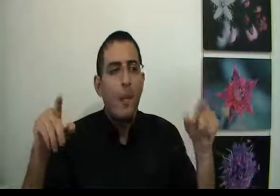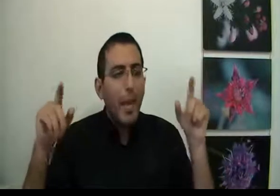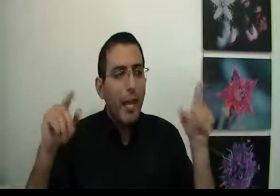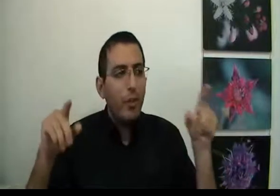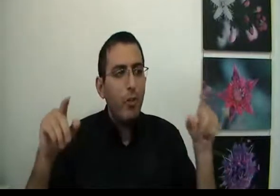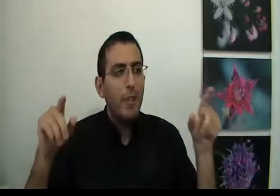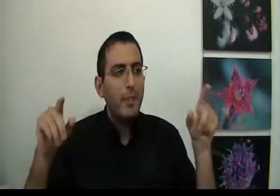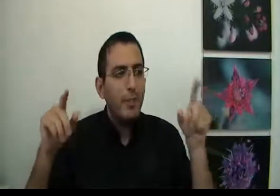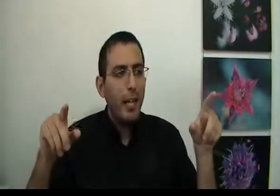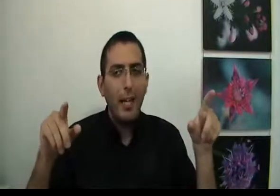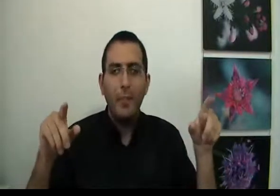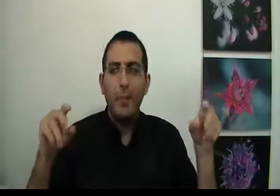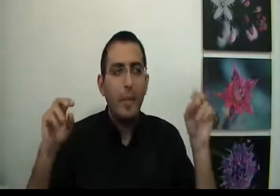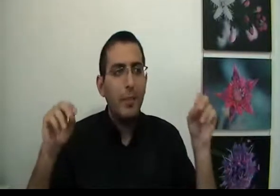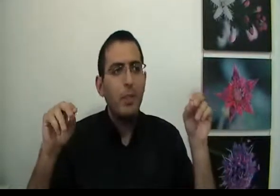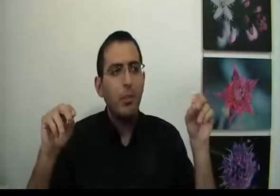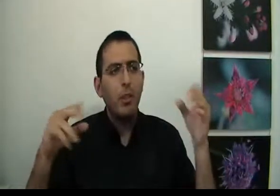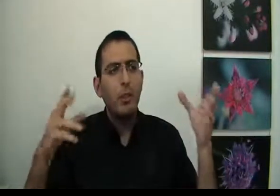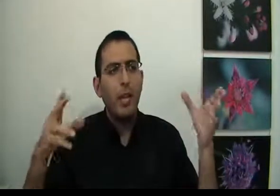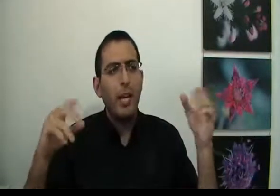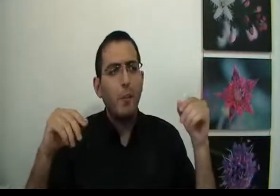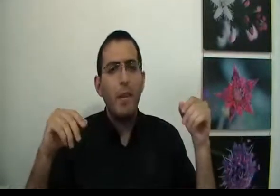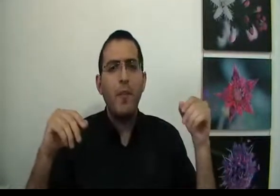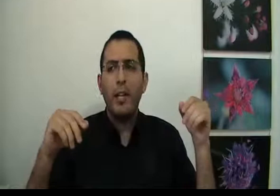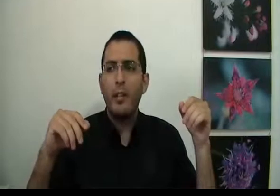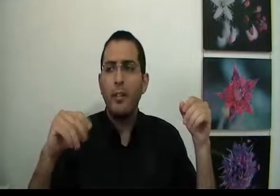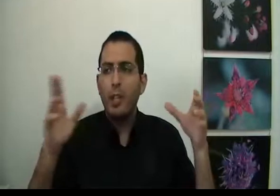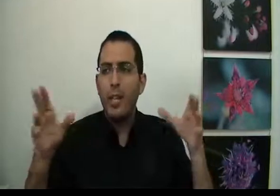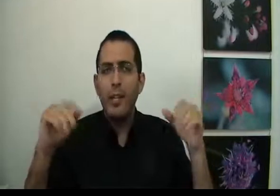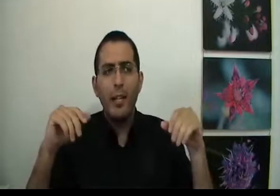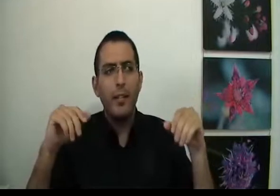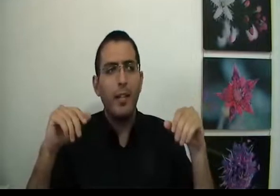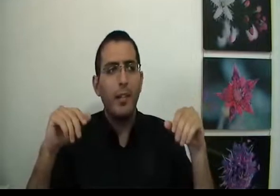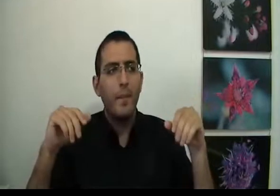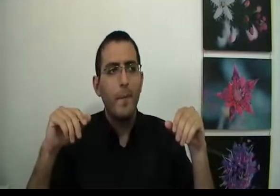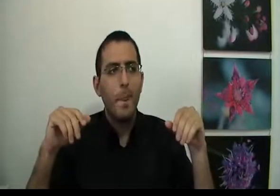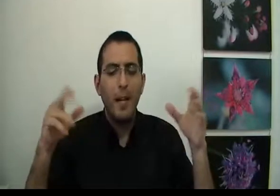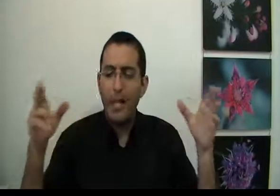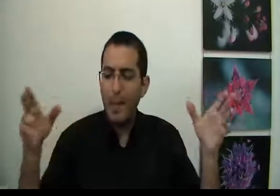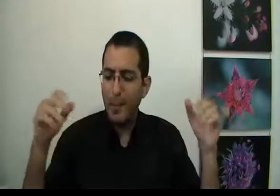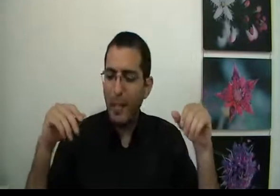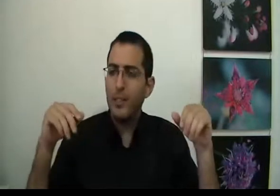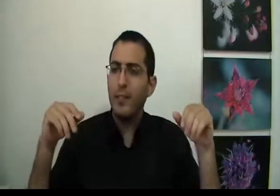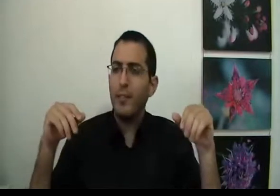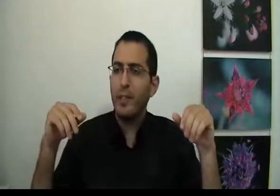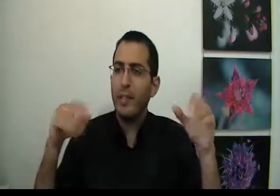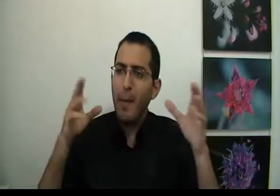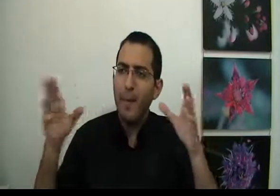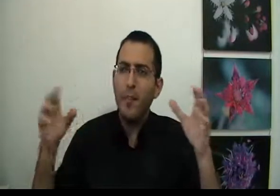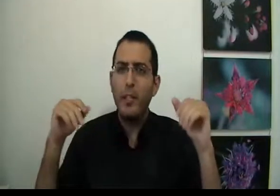ברגע שיש לו אדם איזה פחד ואדם צריך לשאול את עצמו רגע אחד מה אני מפחד? שהיא קרה לי ככה וככה אבל למה אני בכלל רוצה את הדבר הזה? למה אני מפחד